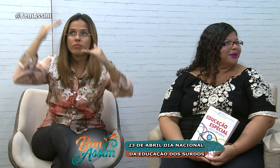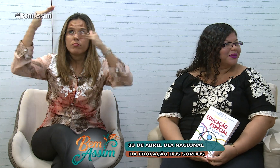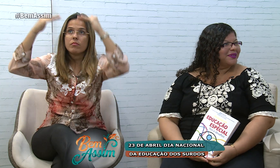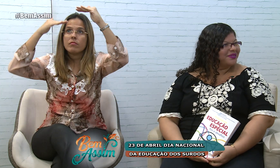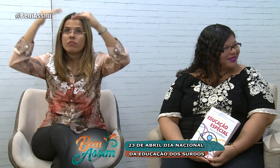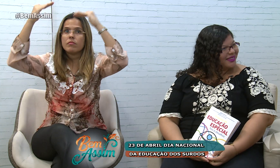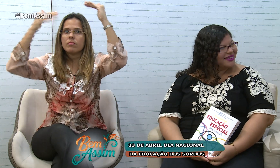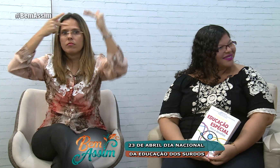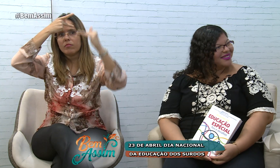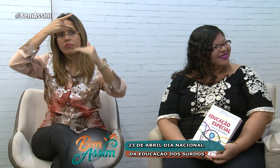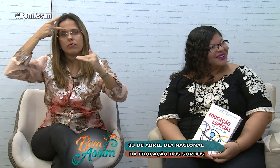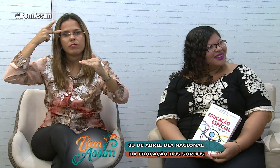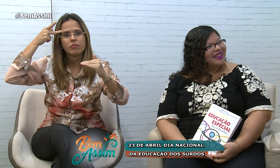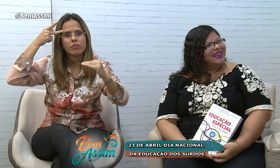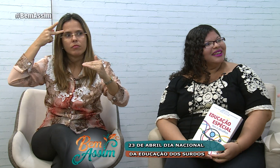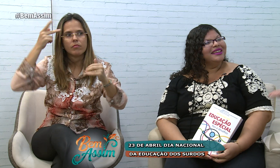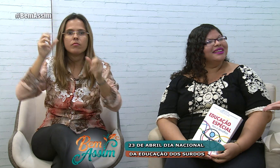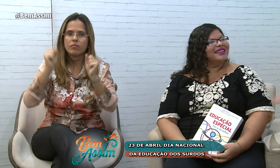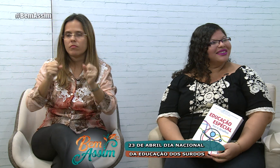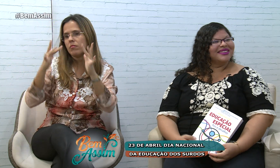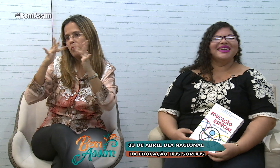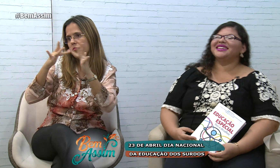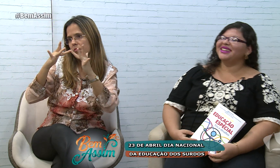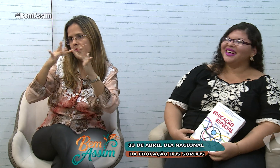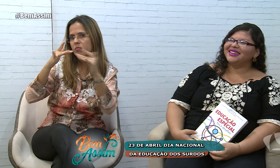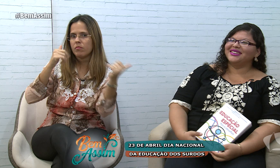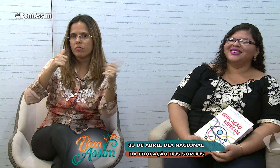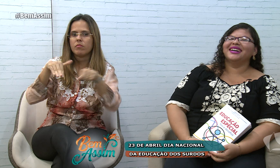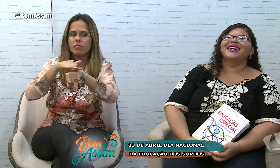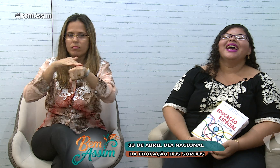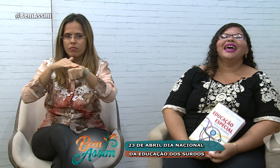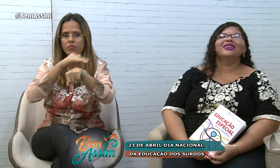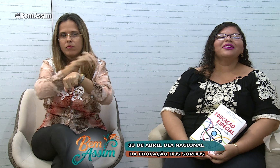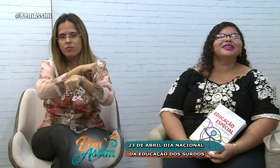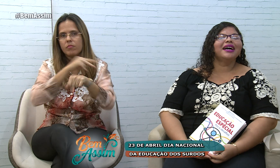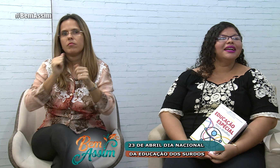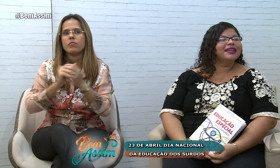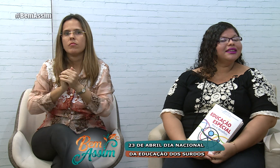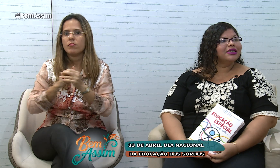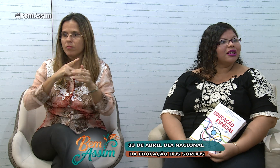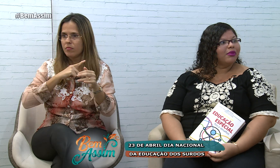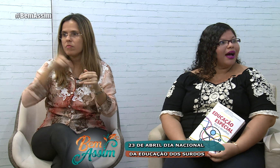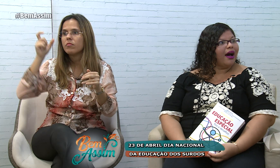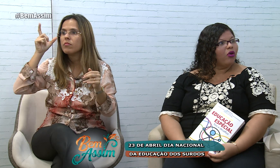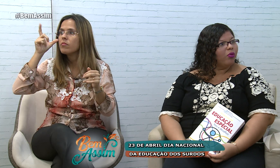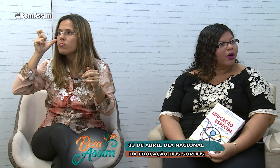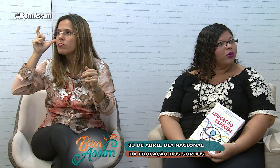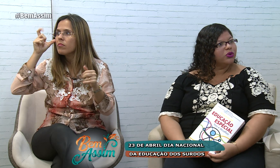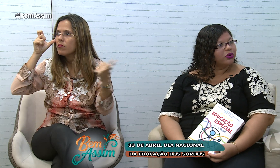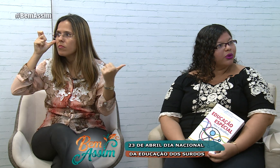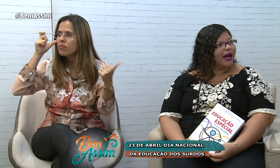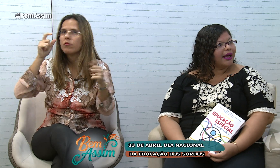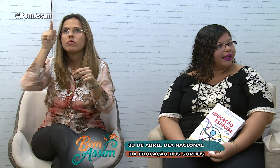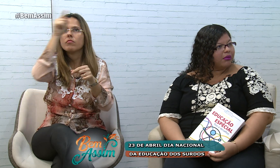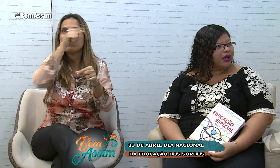E como é o pessoal pode entrar em contato, né? Com você, para ver o livro. Eu tenho um Instagram que se chama arroba consultora acadêmica.